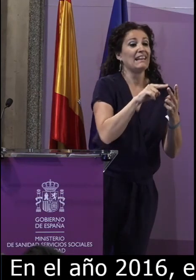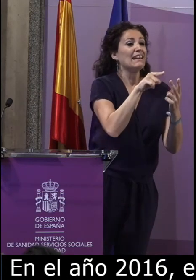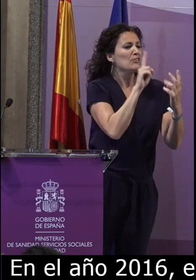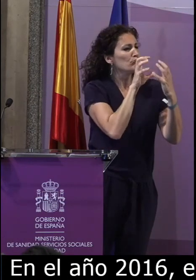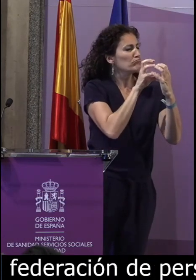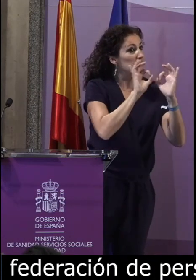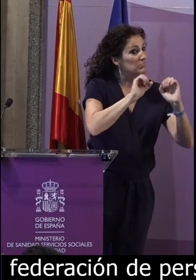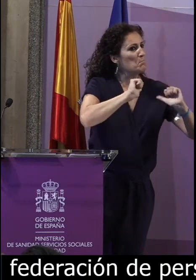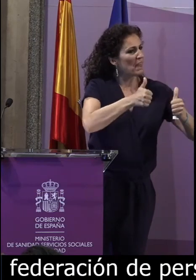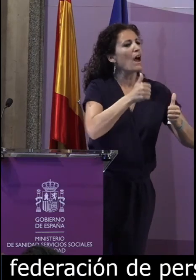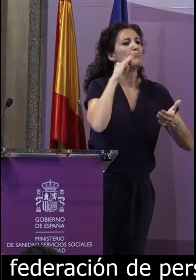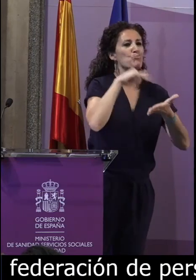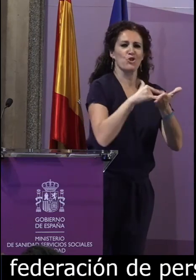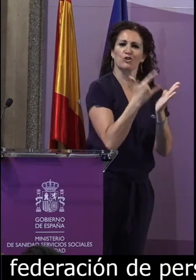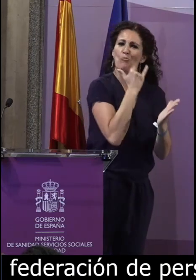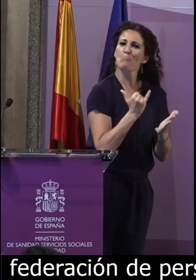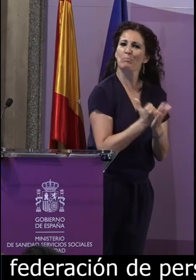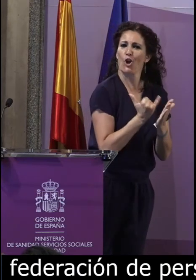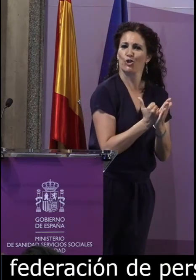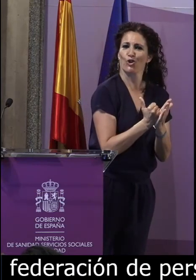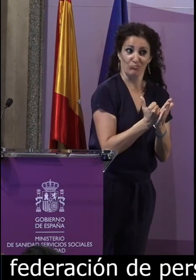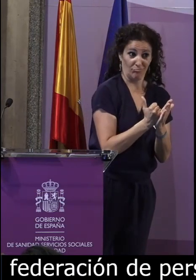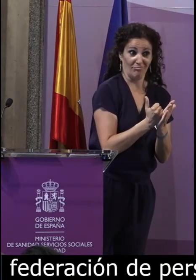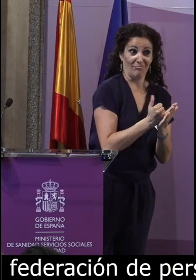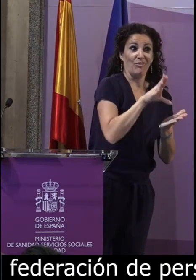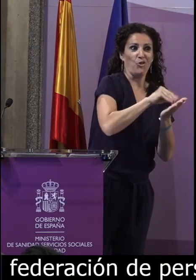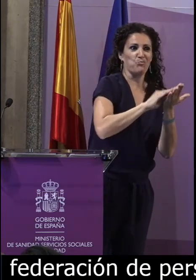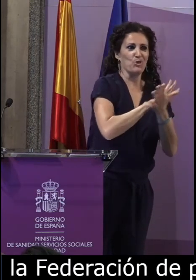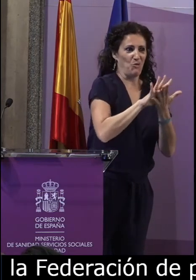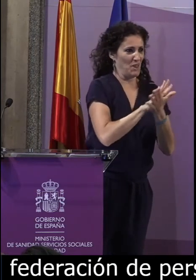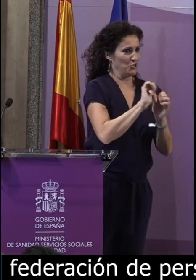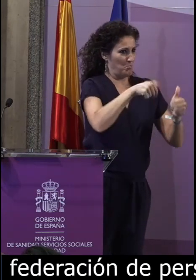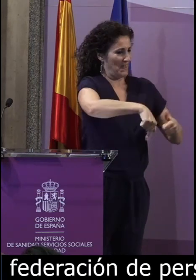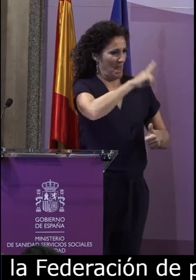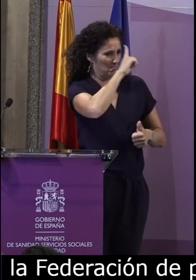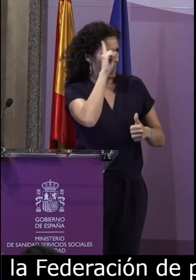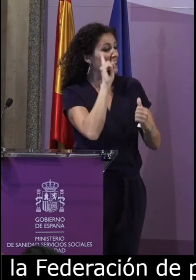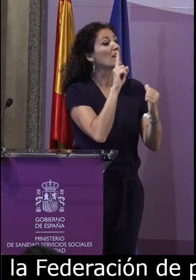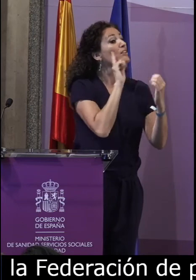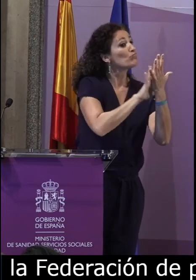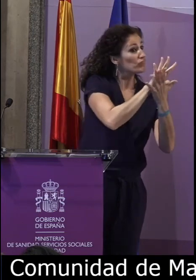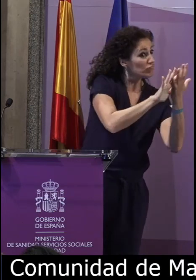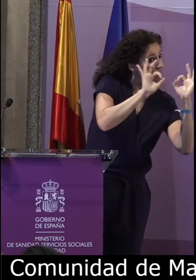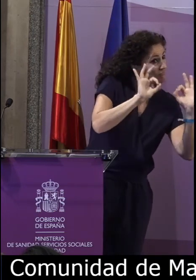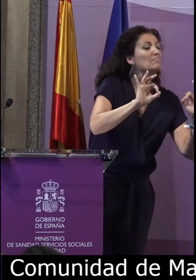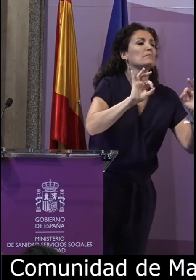de Personas Sordas de la Comunidad de Madrid que contamos con su presidenta, para arrancar con una muestra piloto,